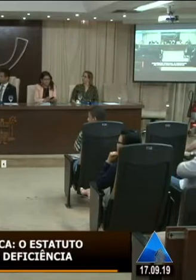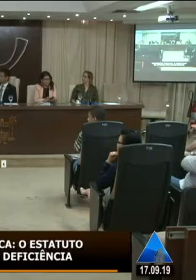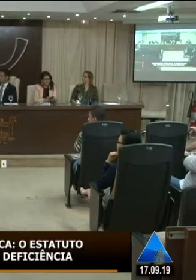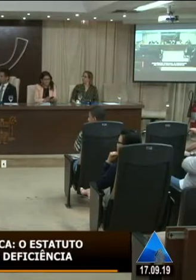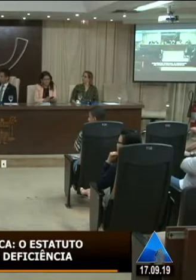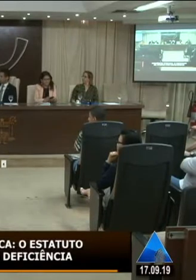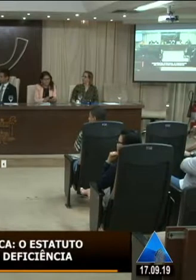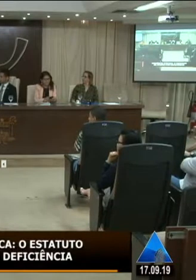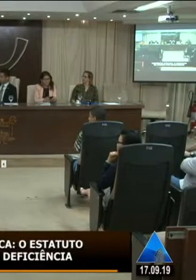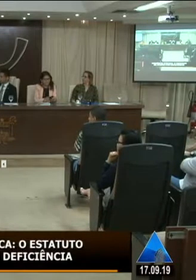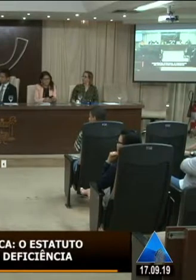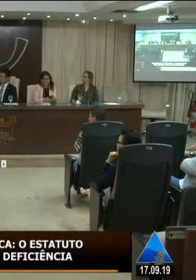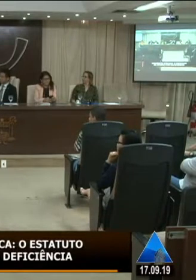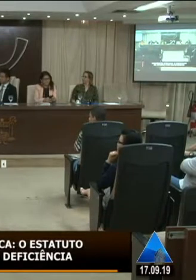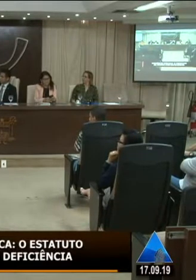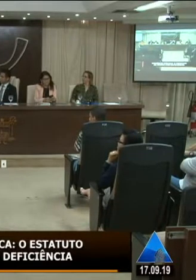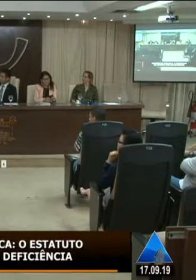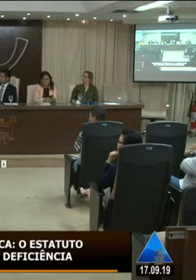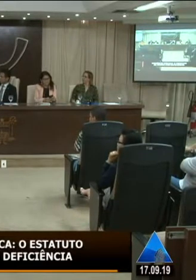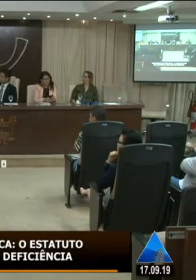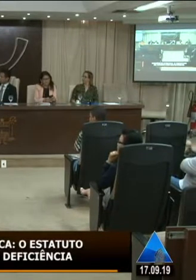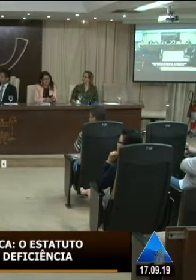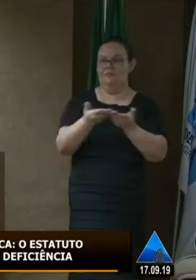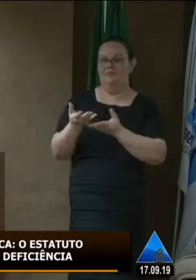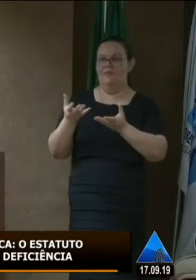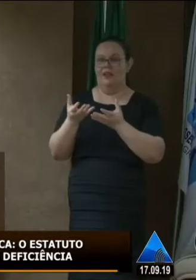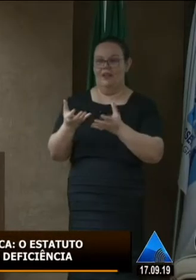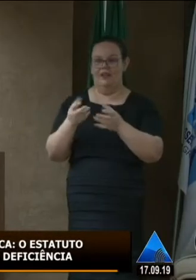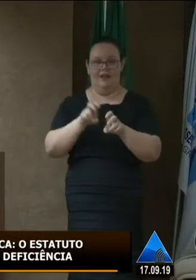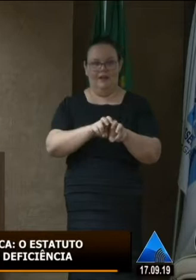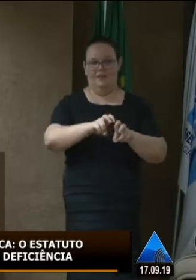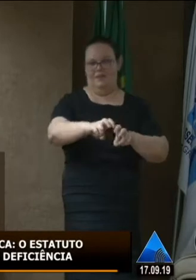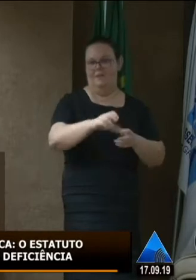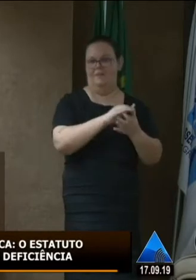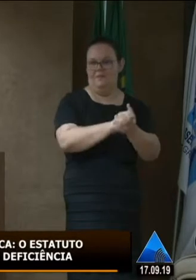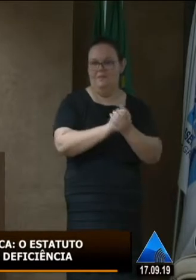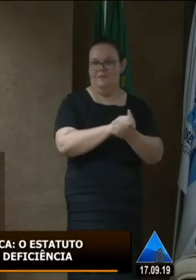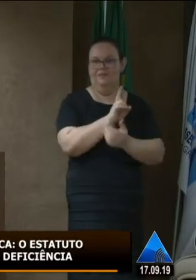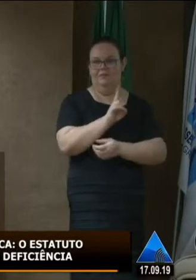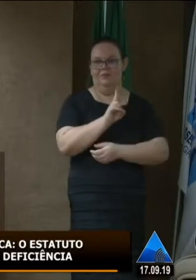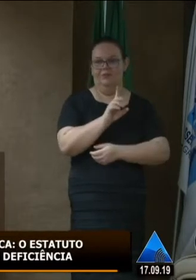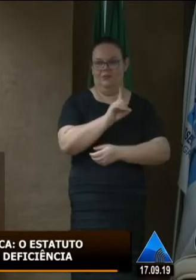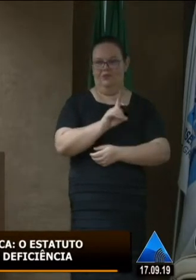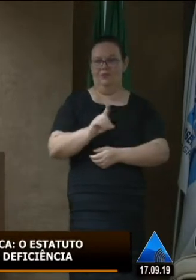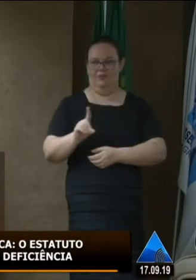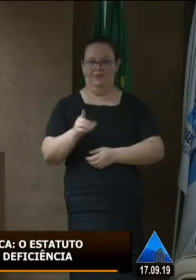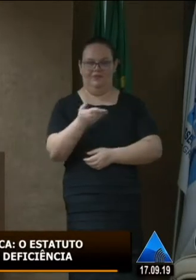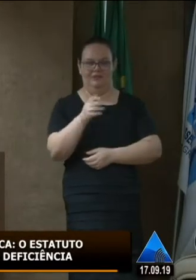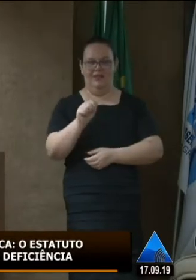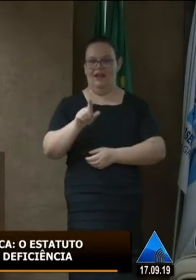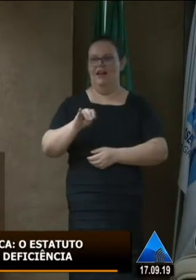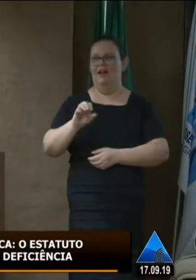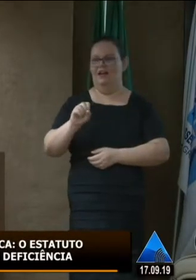Boa tarde a todos e a todas. Quero saudar a mesa em nome do deputado Alisson Bezerra